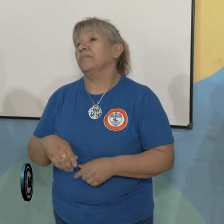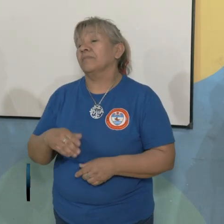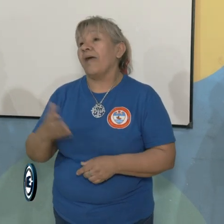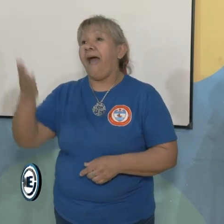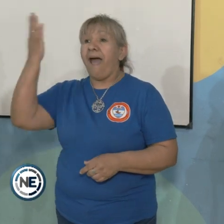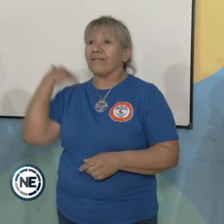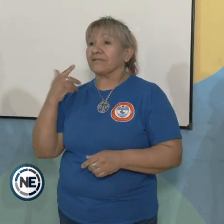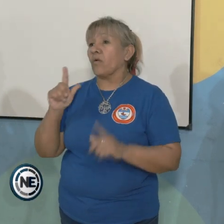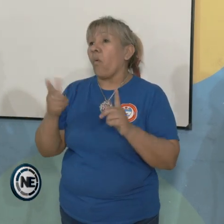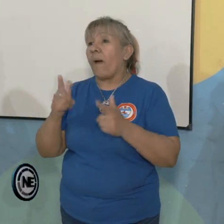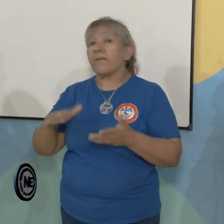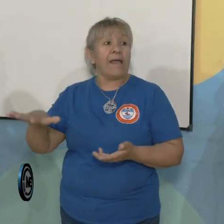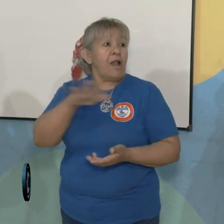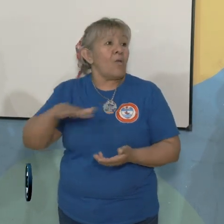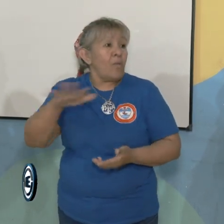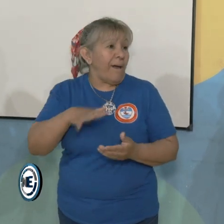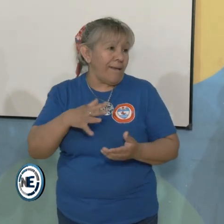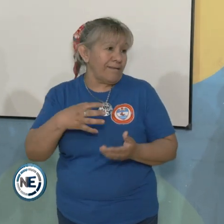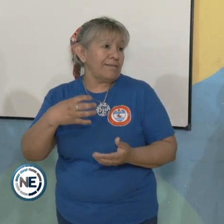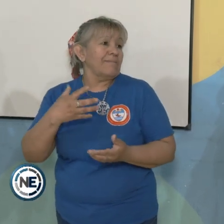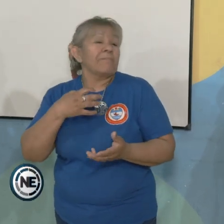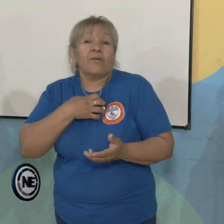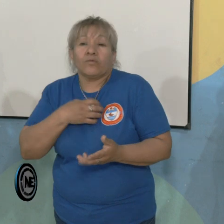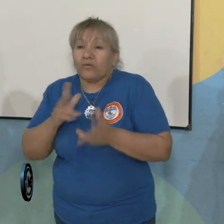Ahí viene la esquina, aquí en este lugar.